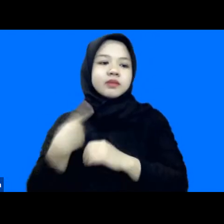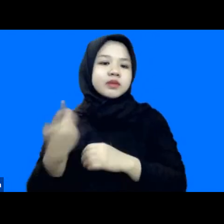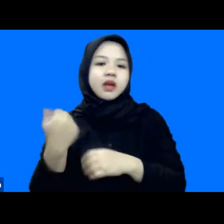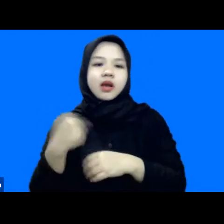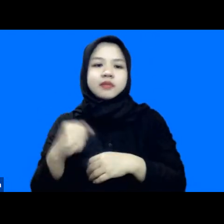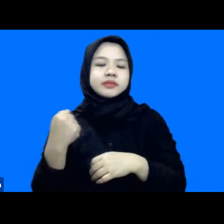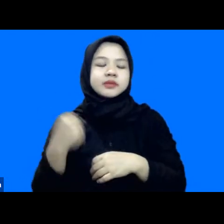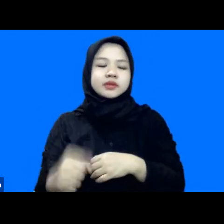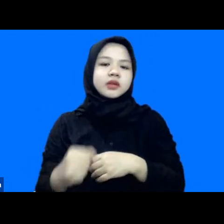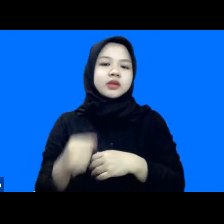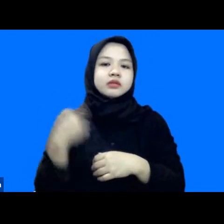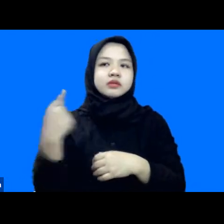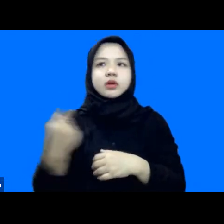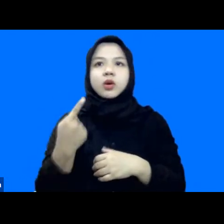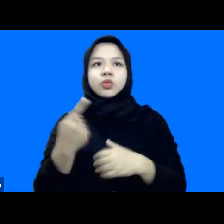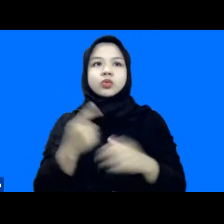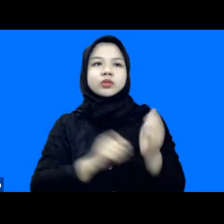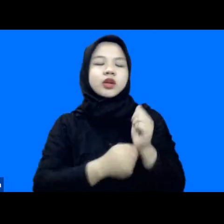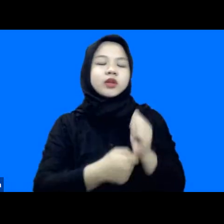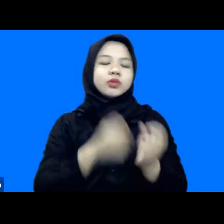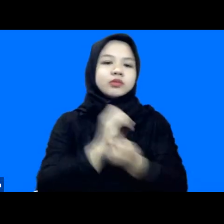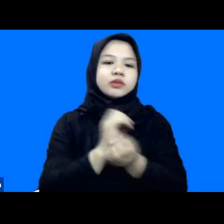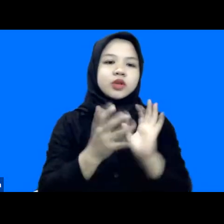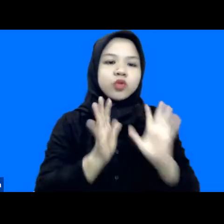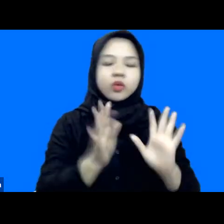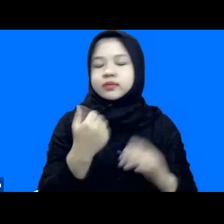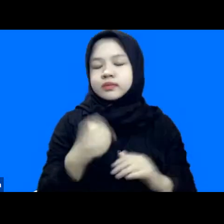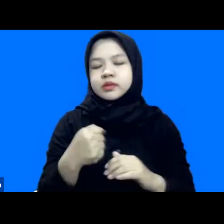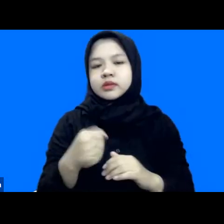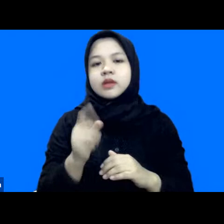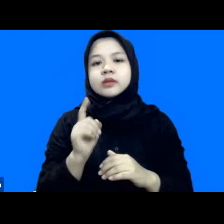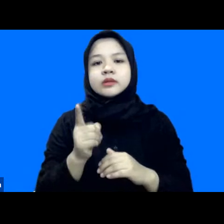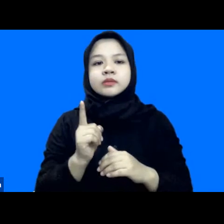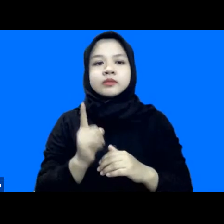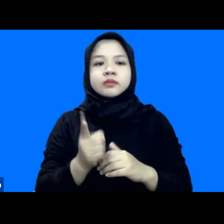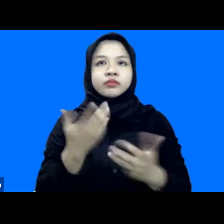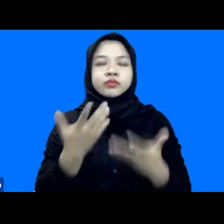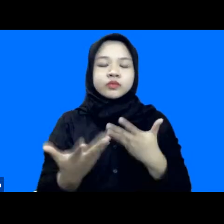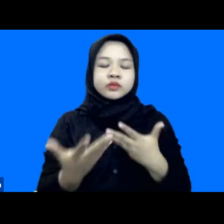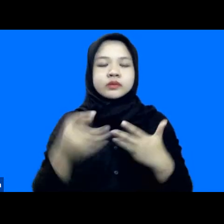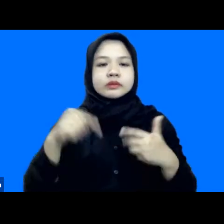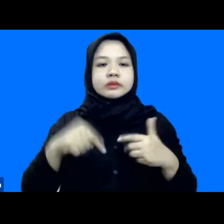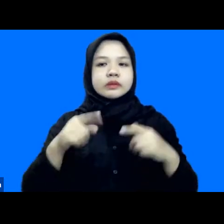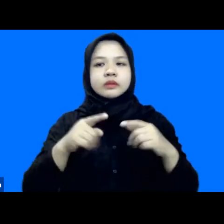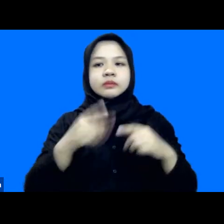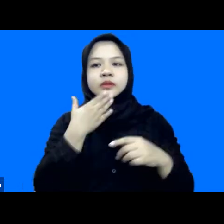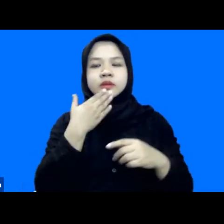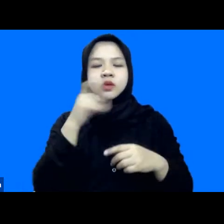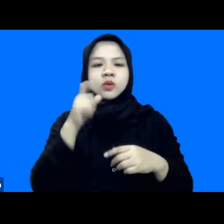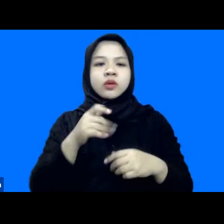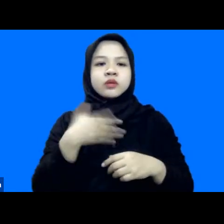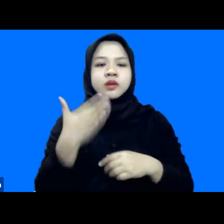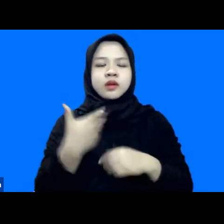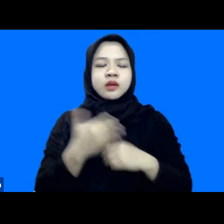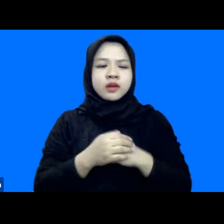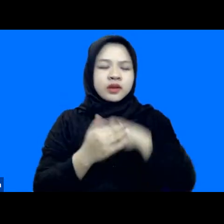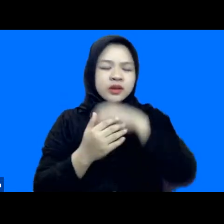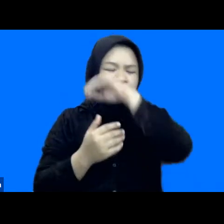lagi selalu pada respon bencana gitu kan karena walaupun memang trendnya itu orang lebih senang pada